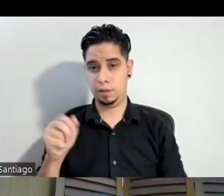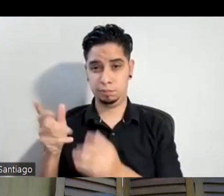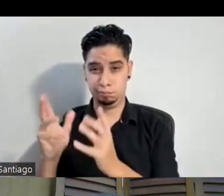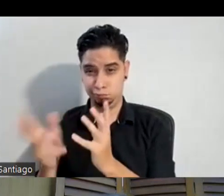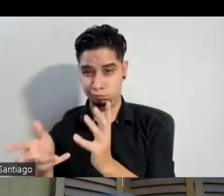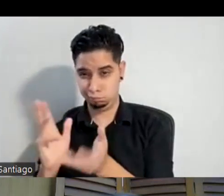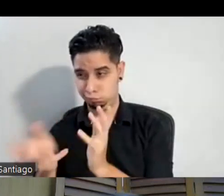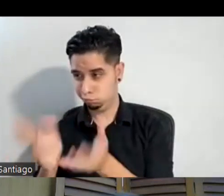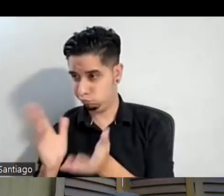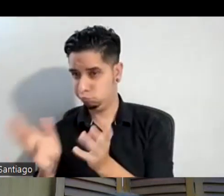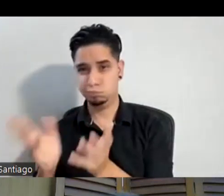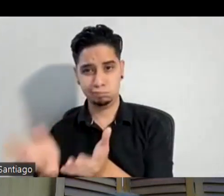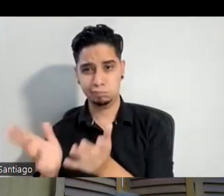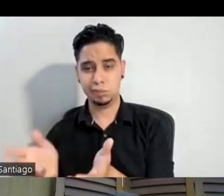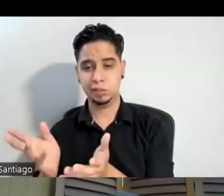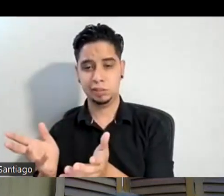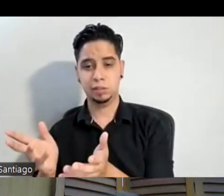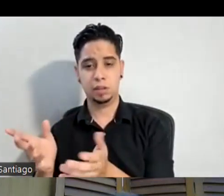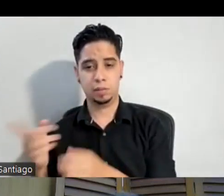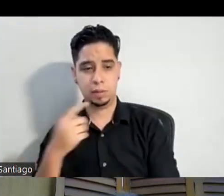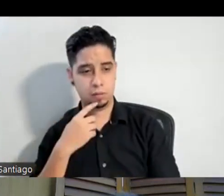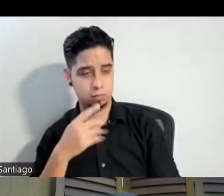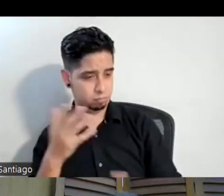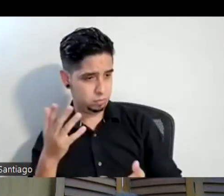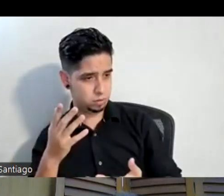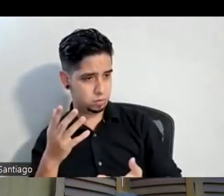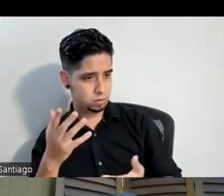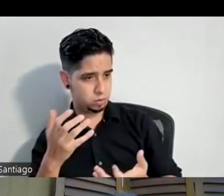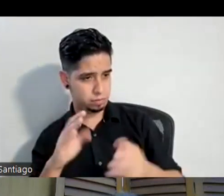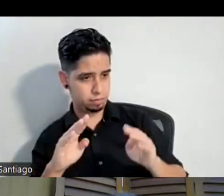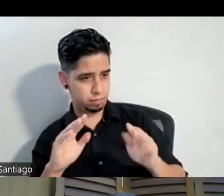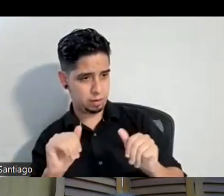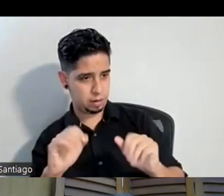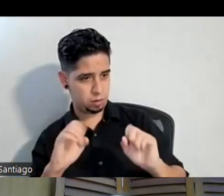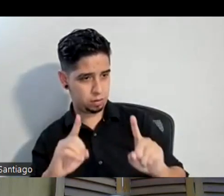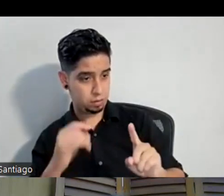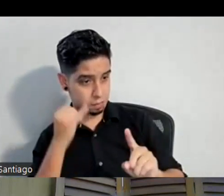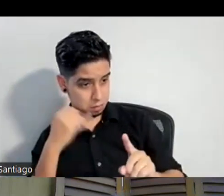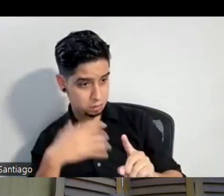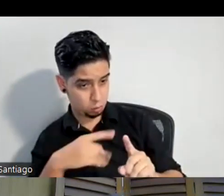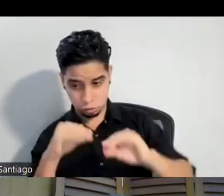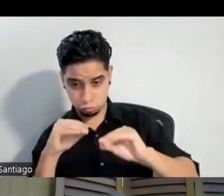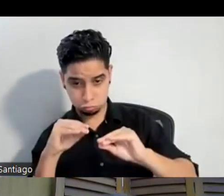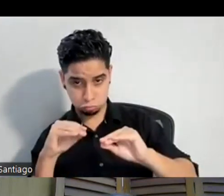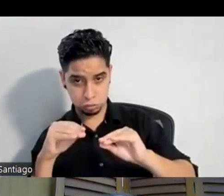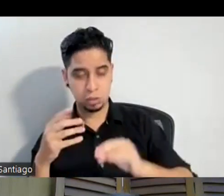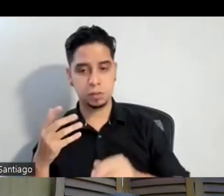hablando con ellos me dijeron pero ¿y por qué entonces no haces un bachillerato en educación si te gusta educar? y así fue que entonces